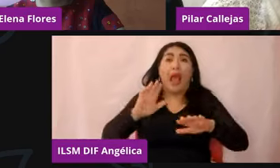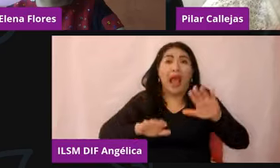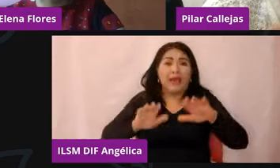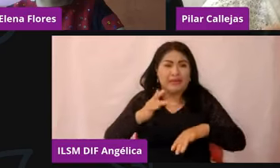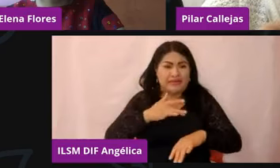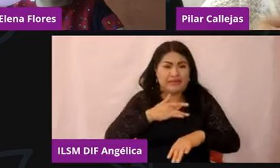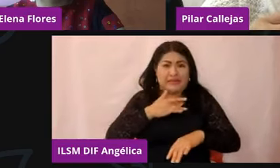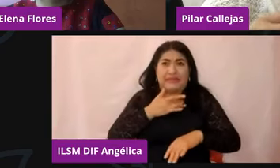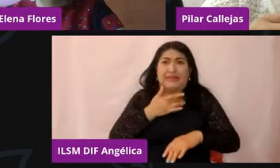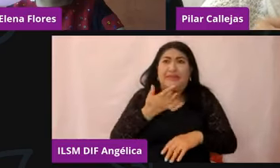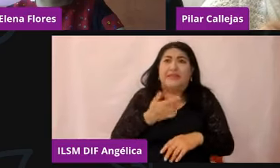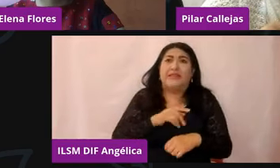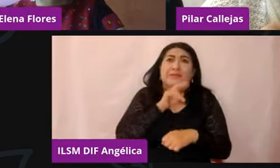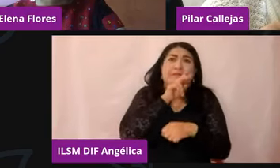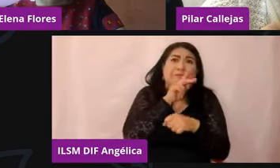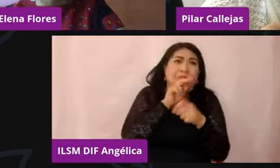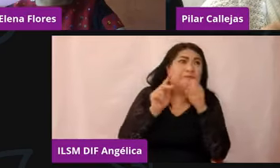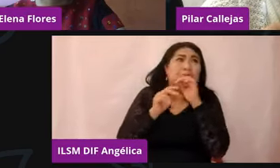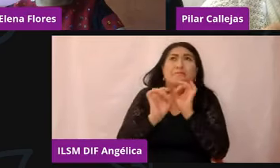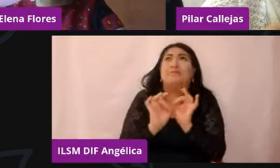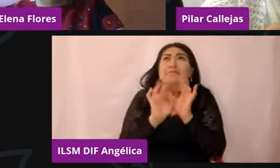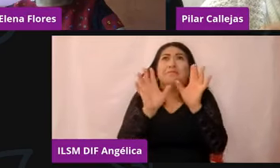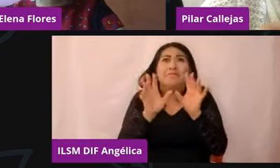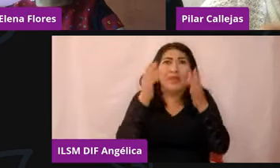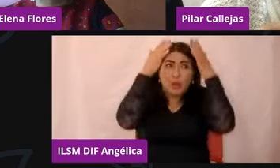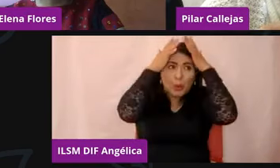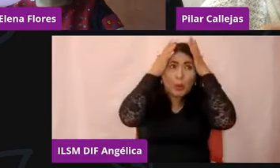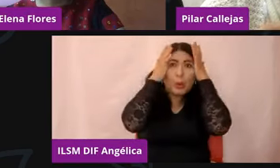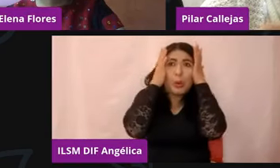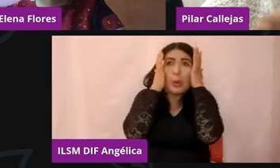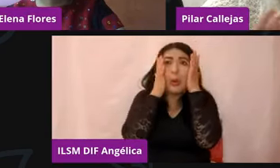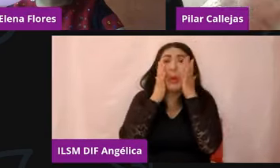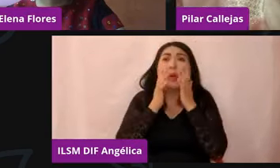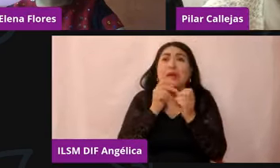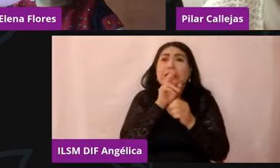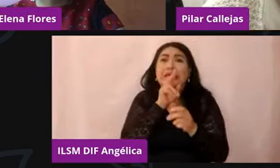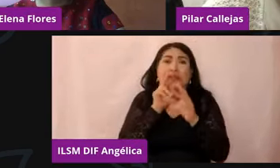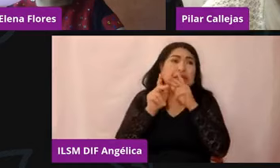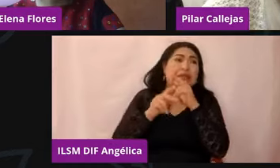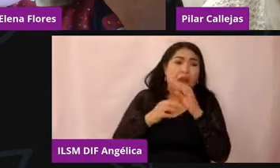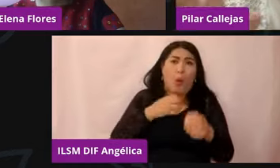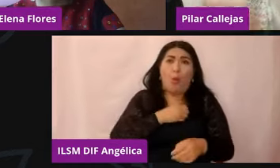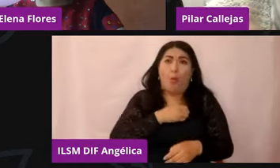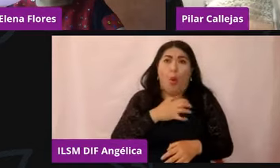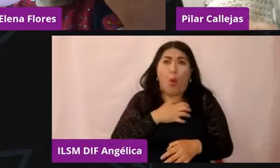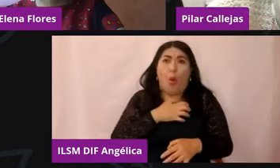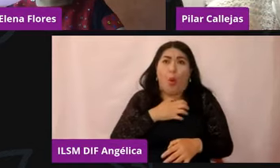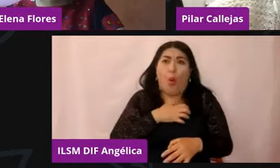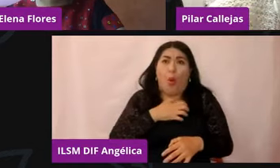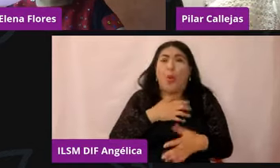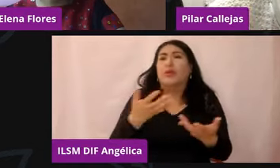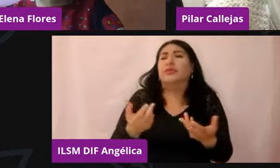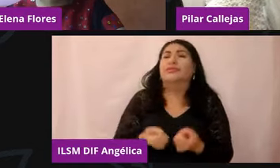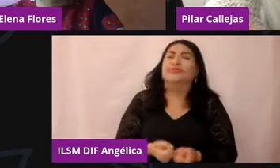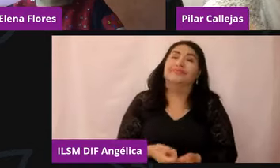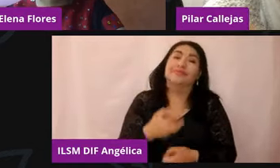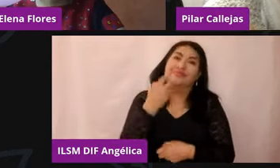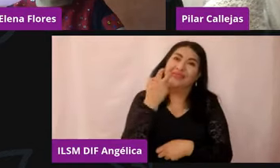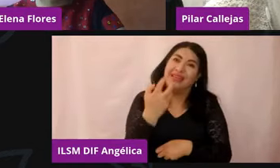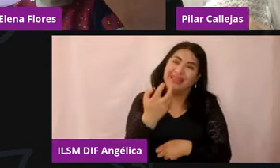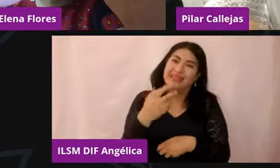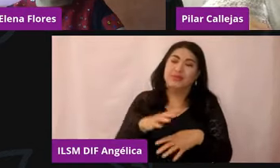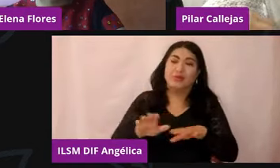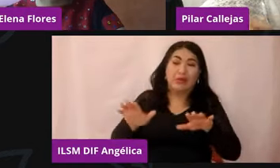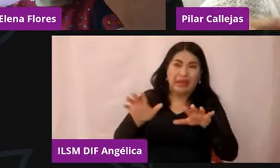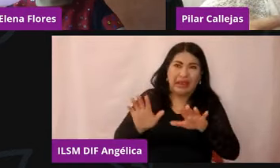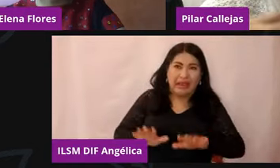angustia cada semana, no me había pasado, ¿no? Entonces, sea lo que sea, o sea, mientras haya un cambio de comportamiento o